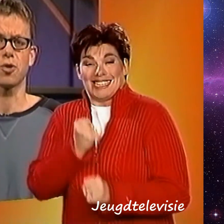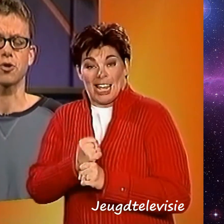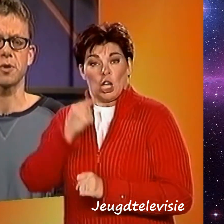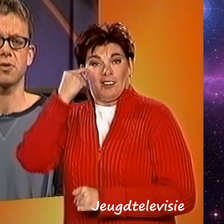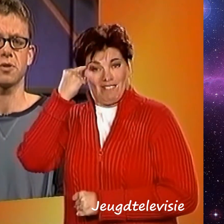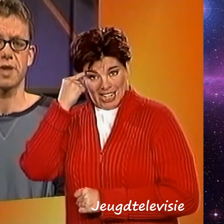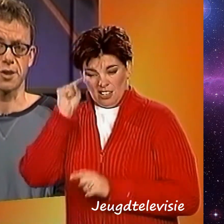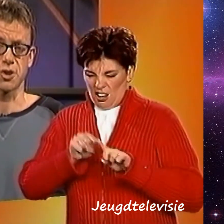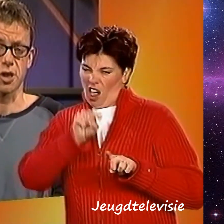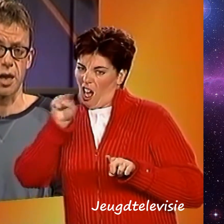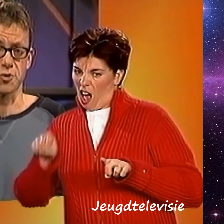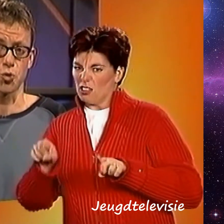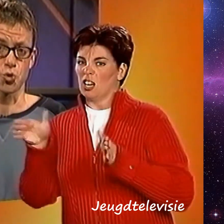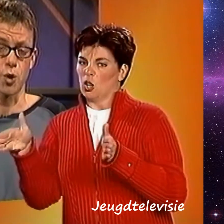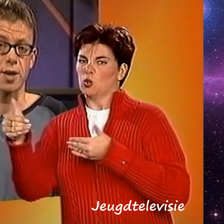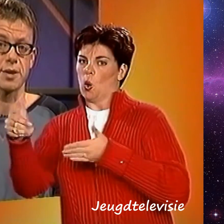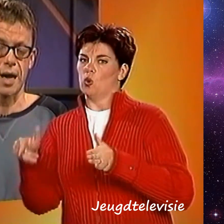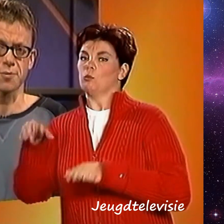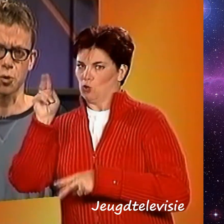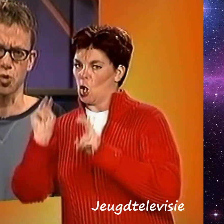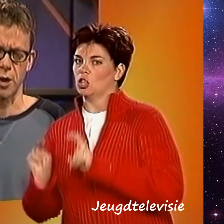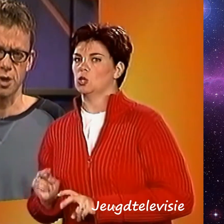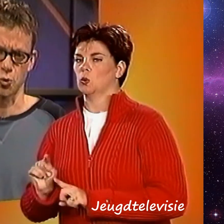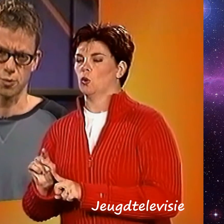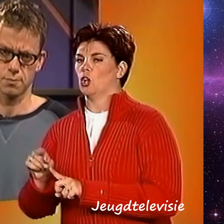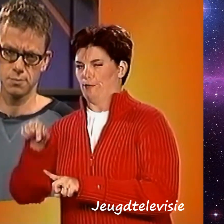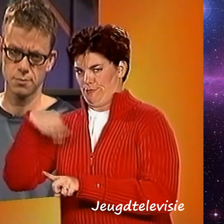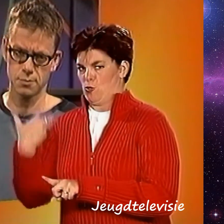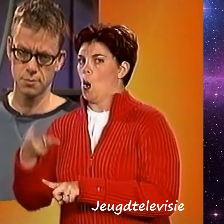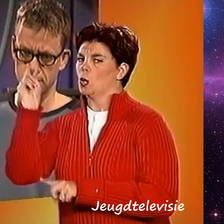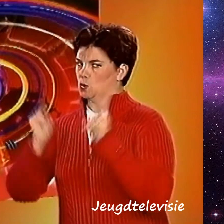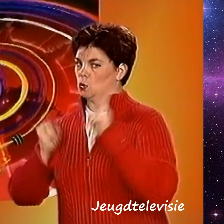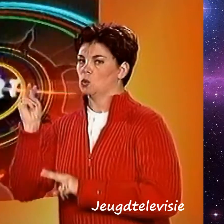ze ook de doos met de technische gegevens onderzoeken. En daar wordt nog naar gezocht.